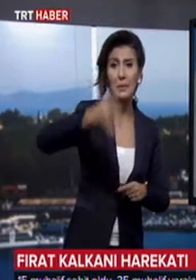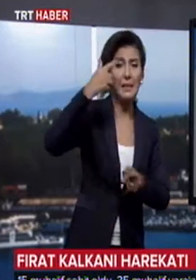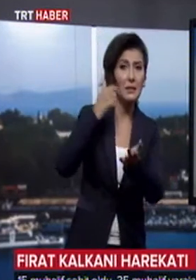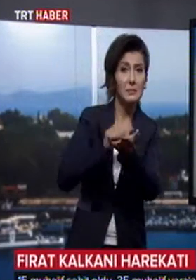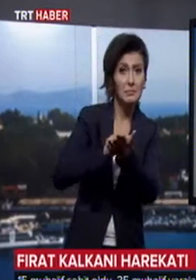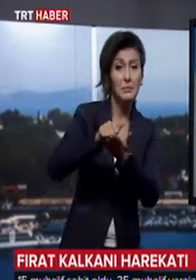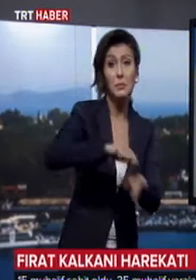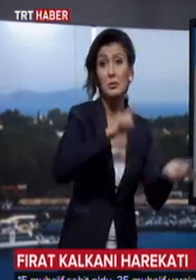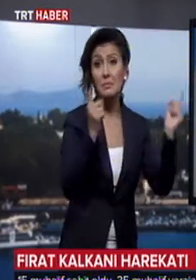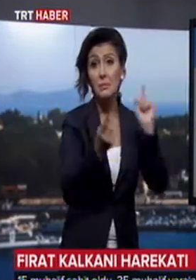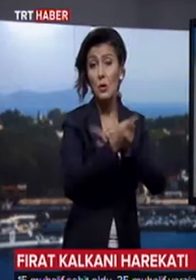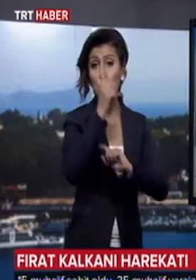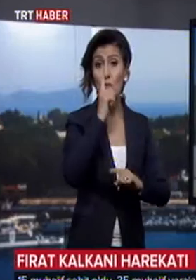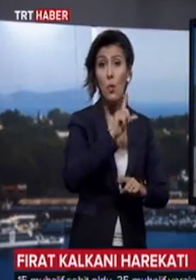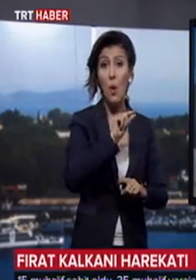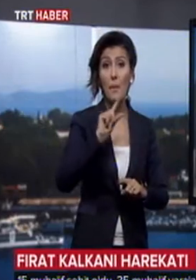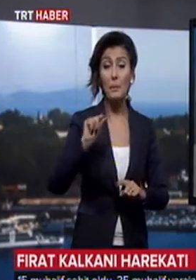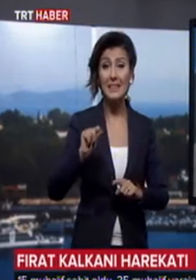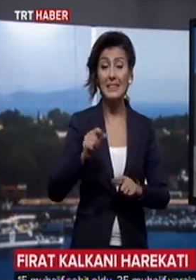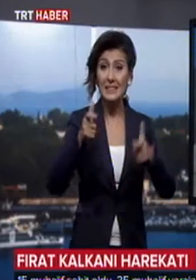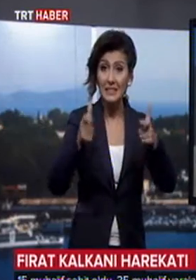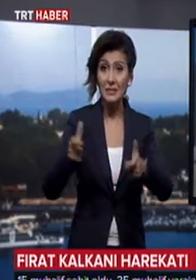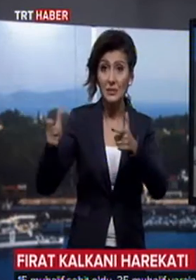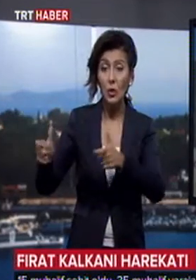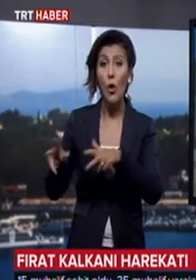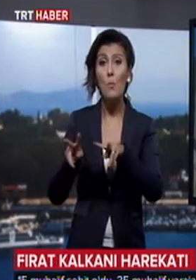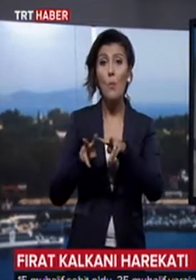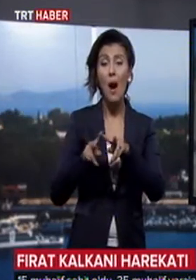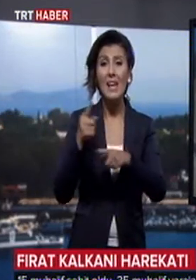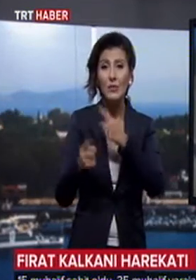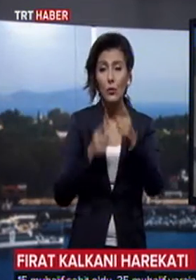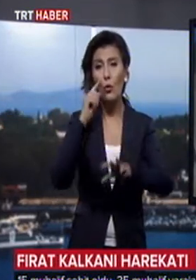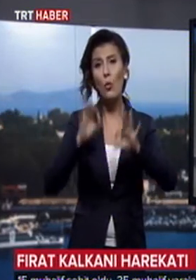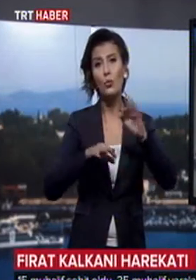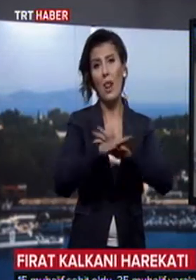Bugüne kadar 111 yerleşim alanı muhalif unsurlarca kontrol altına alındı.